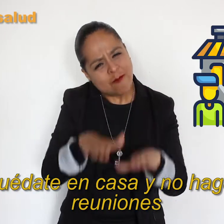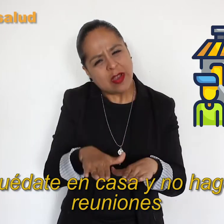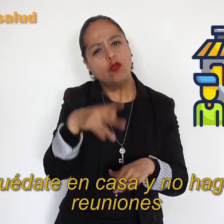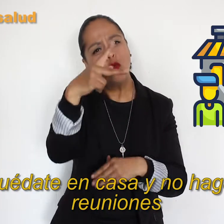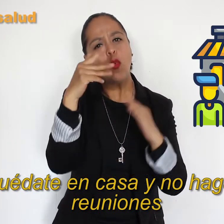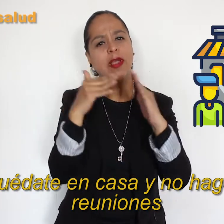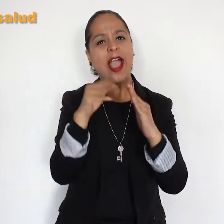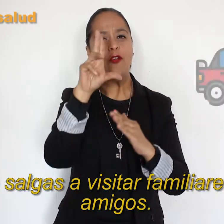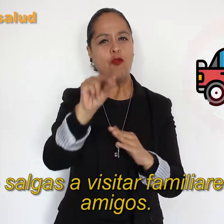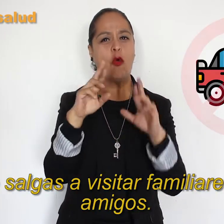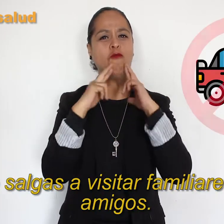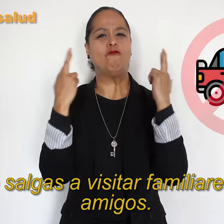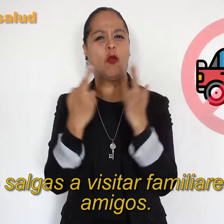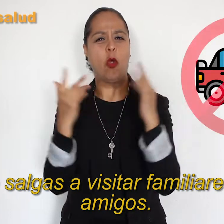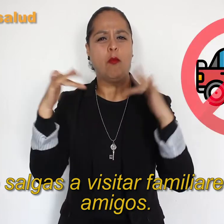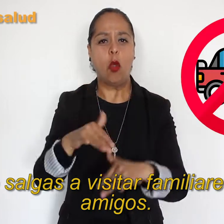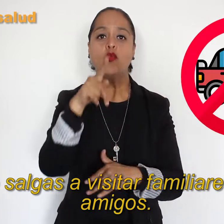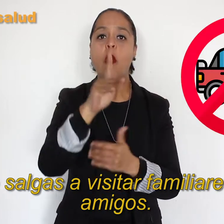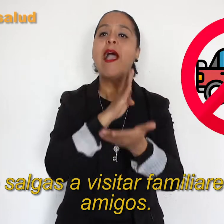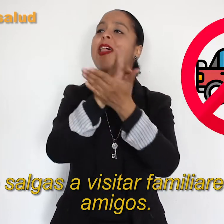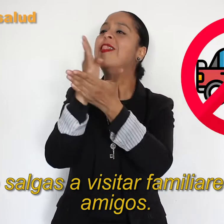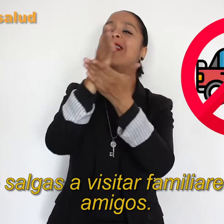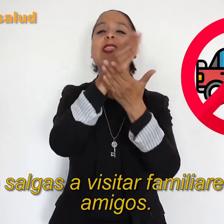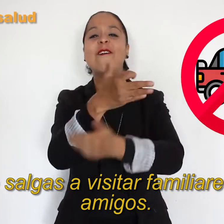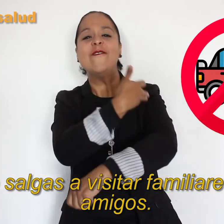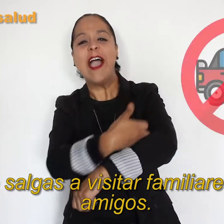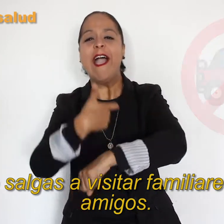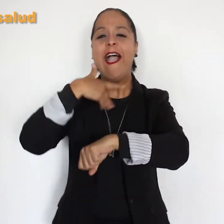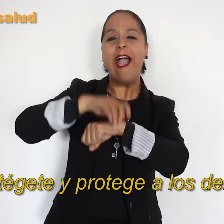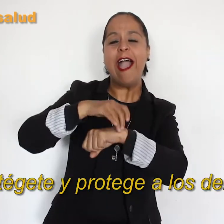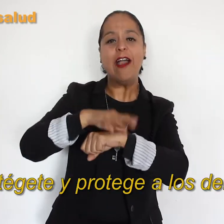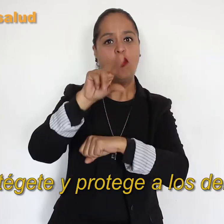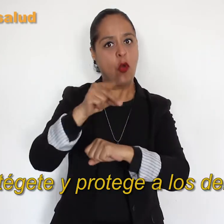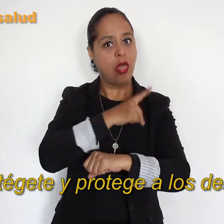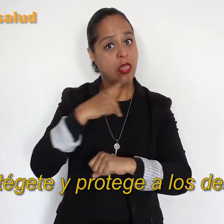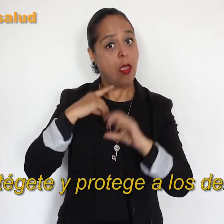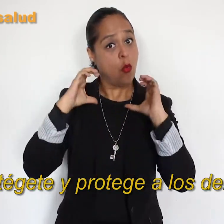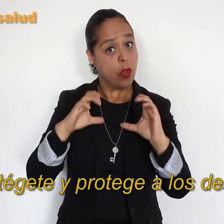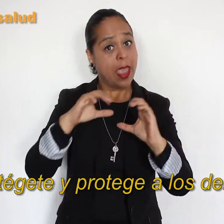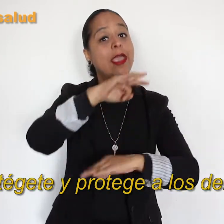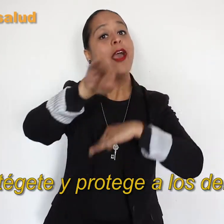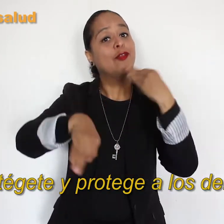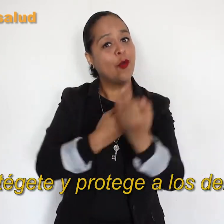reuniones. No salgas a visitar familiares o amigos. Protégete y protege a los demás.